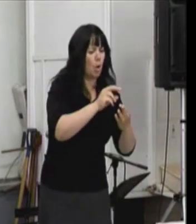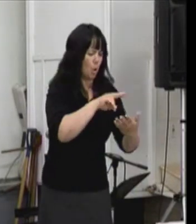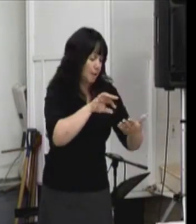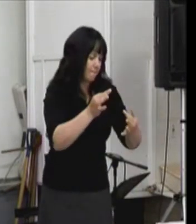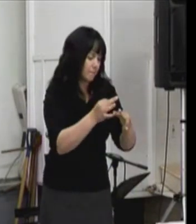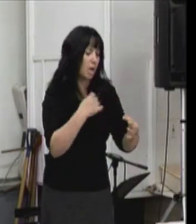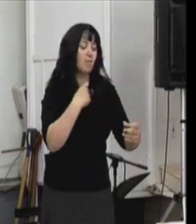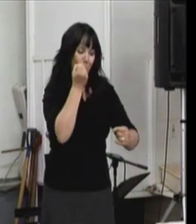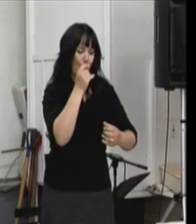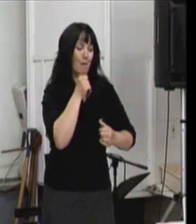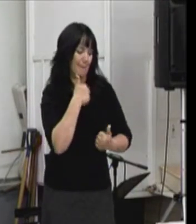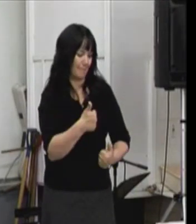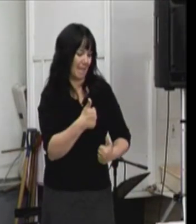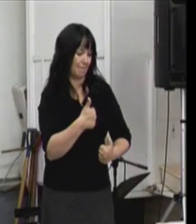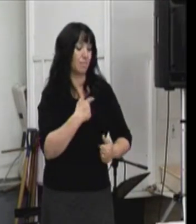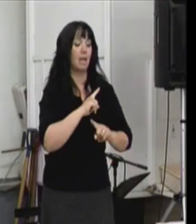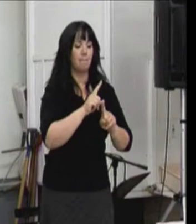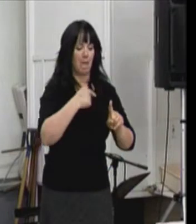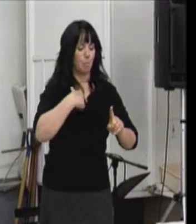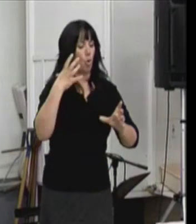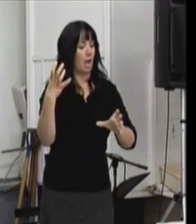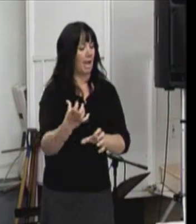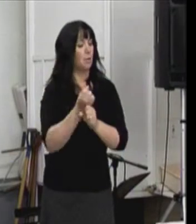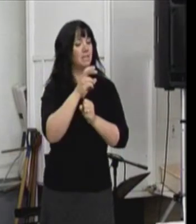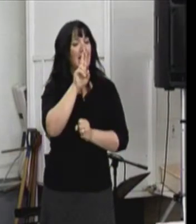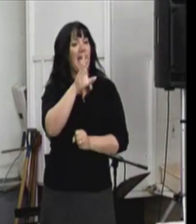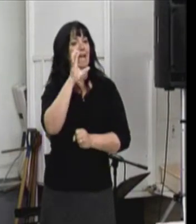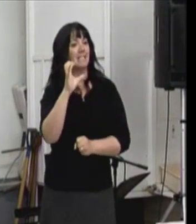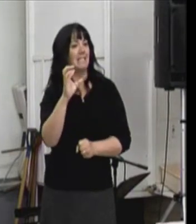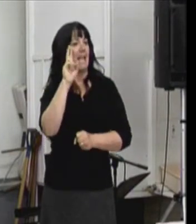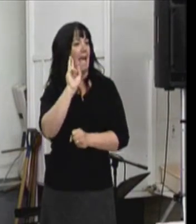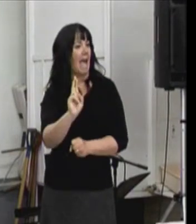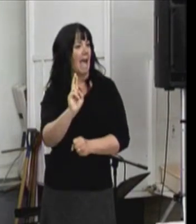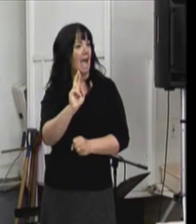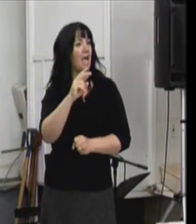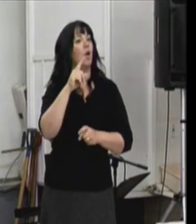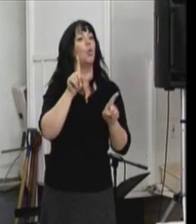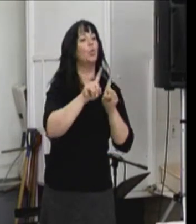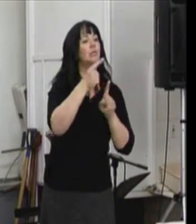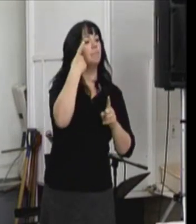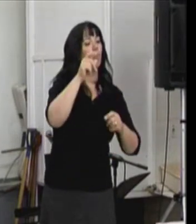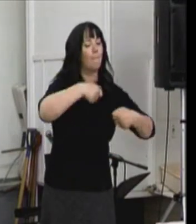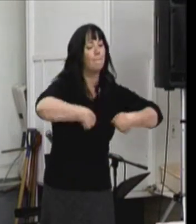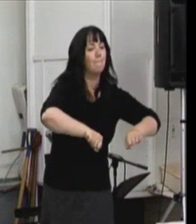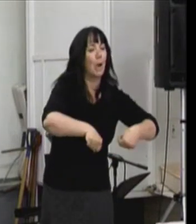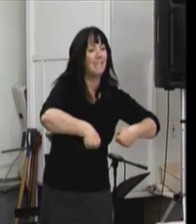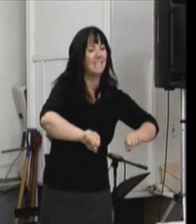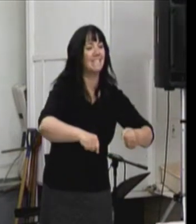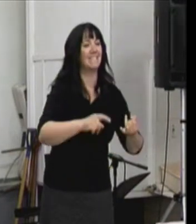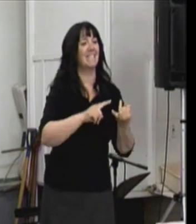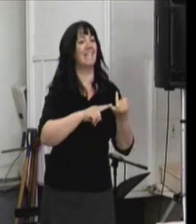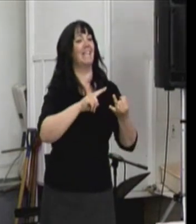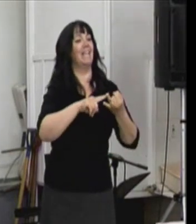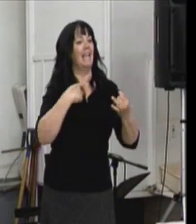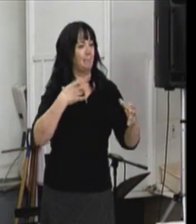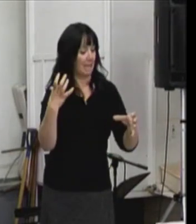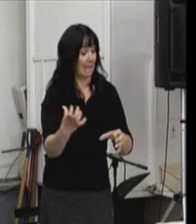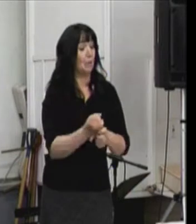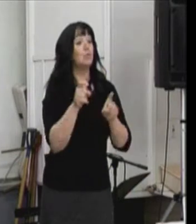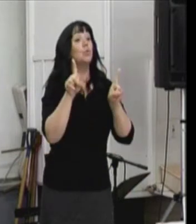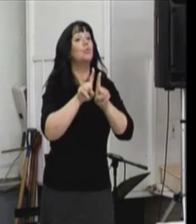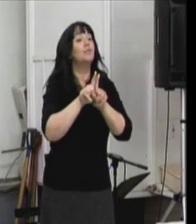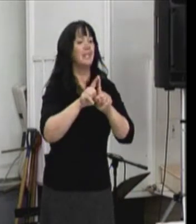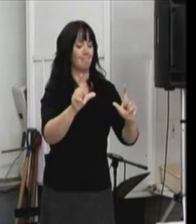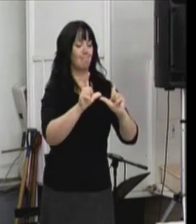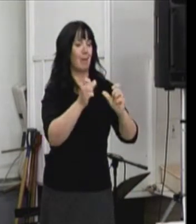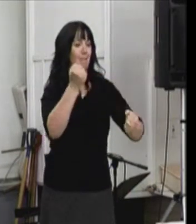J'ai réussi à mon cours de RTR, salut buté des aliments, cours de pâtisserie et j'ai même réussi à mon cours de conduite.